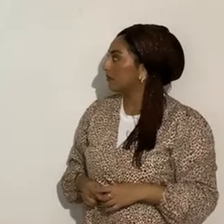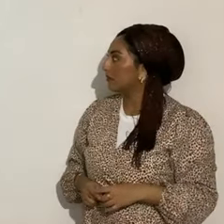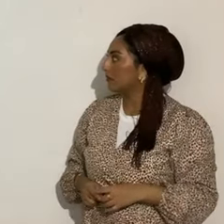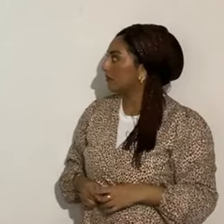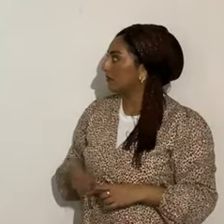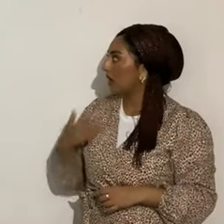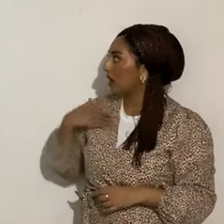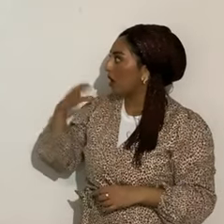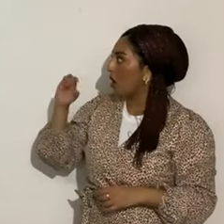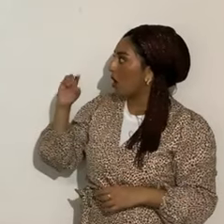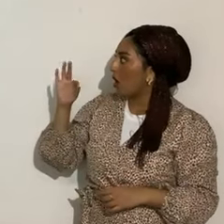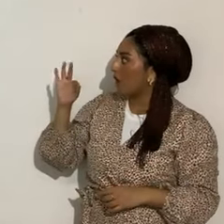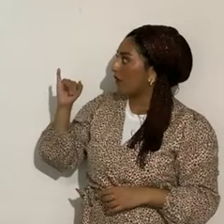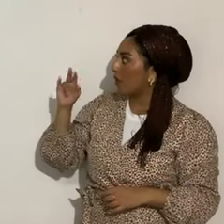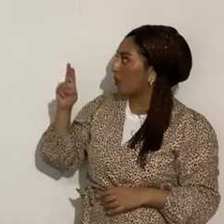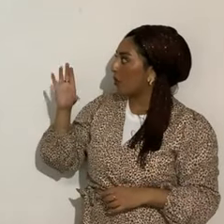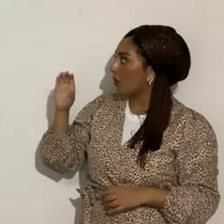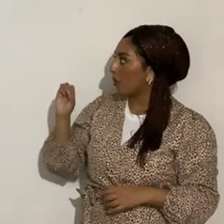y Ofiuco, el que detiene la serpiente,